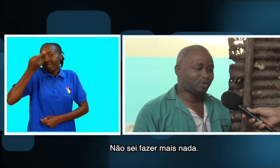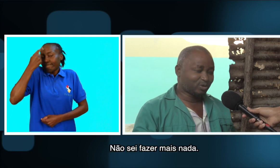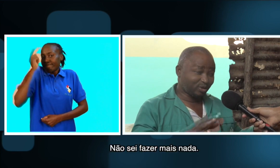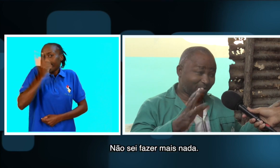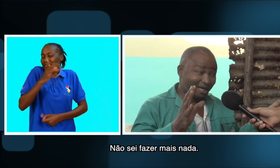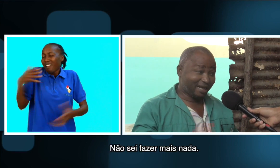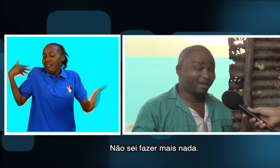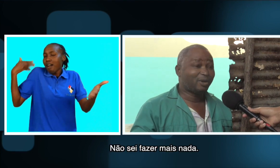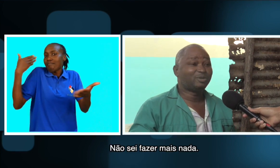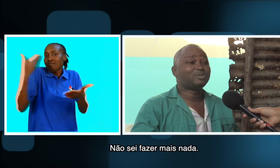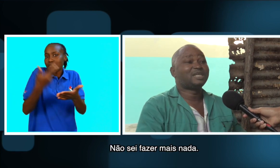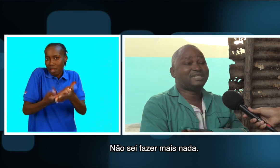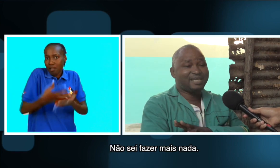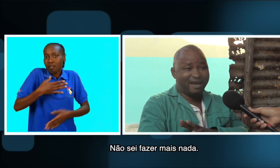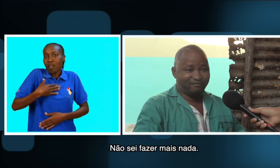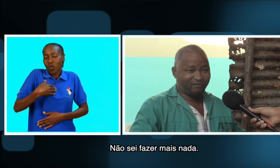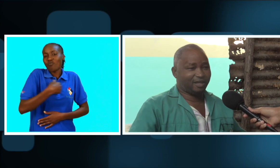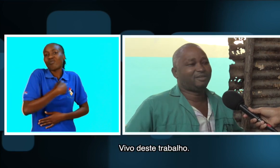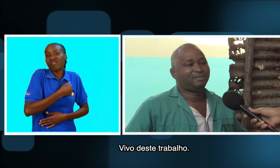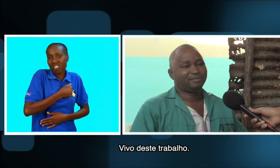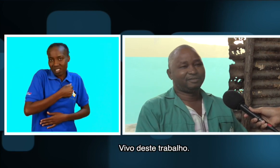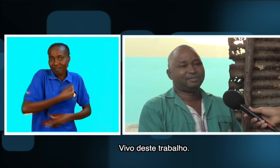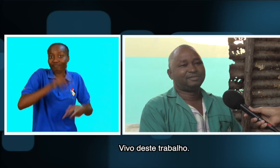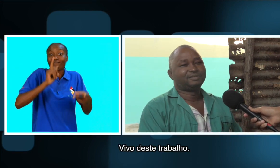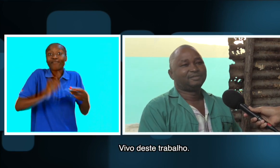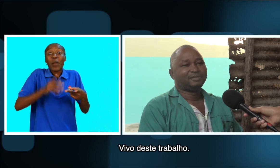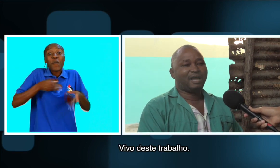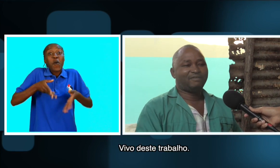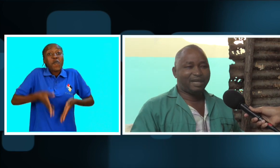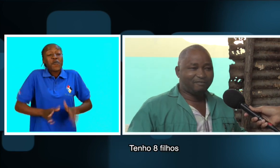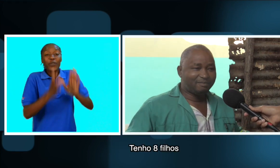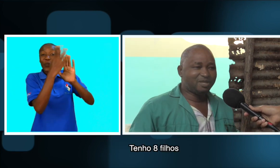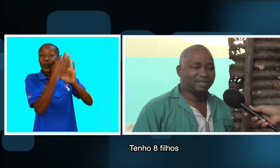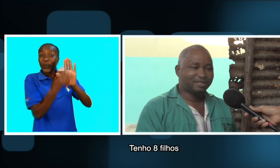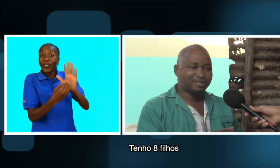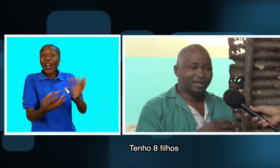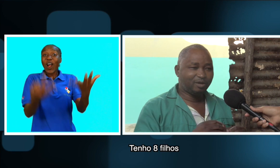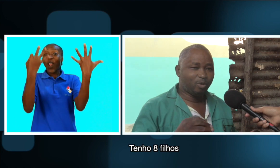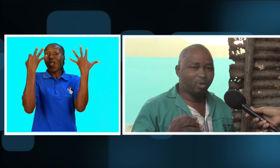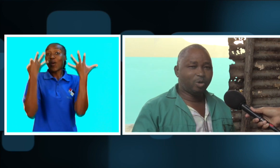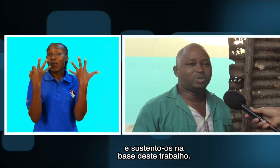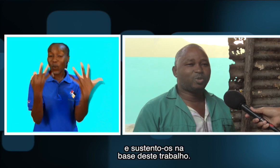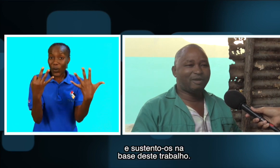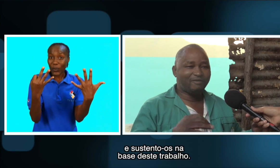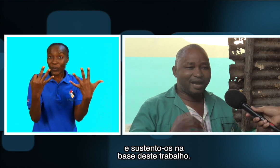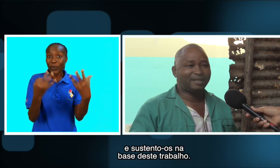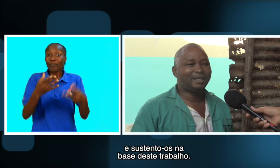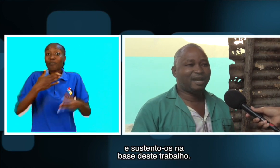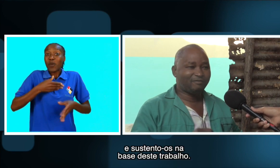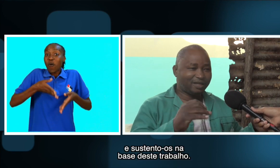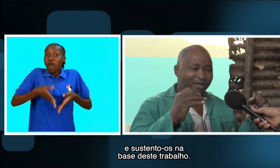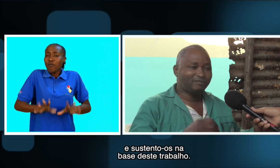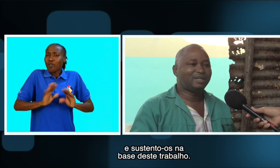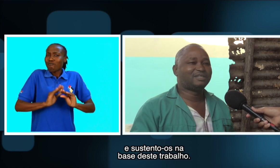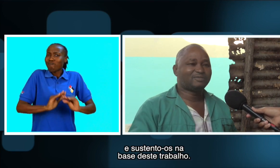Não sei fazer mais nada. Vivo deste trabalho. Tenho oito filhos e sustento-os na base deste trabalho.